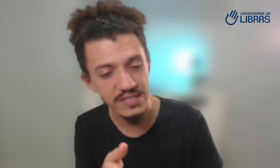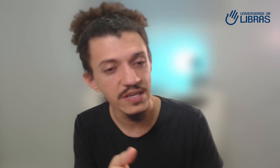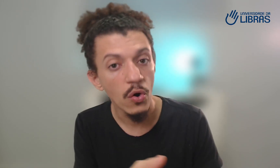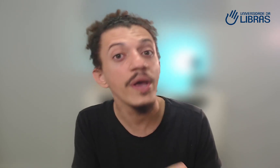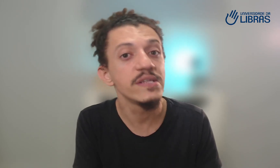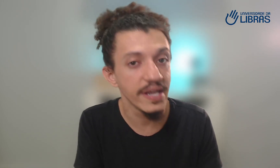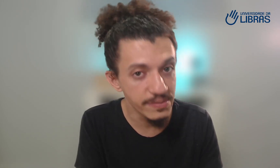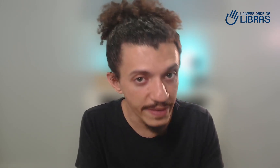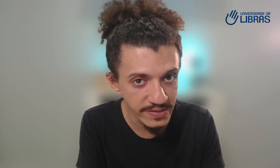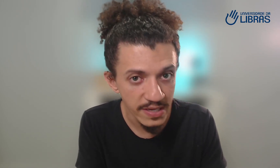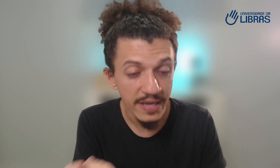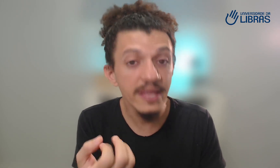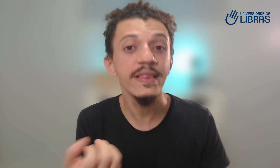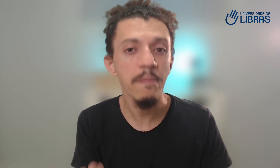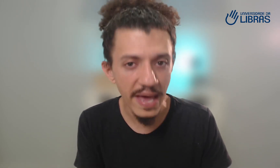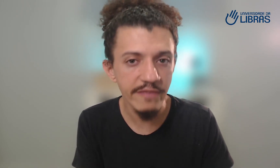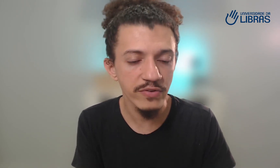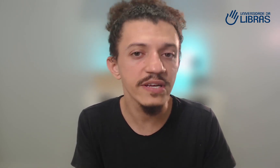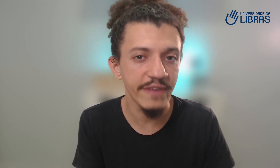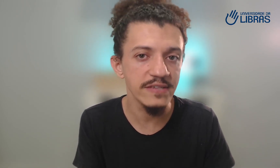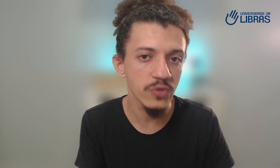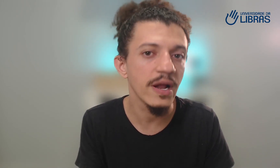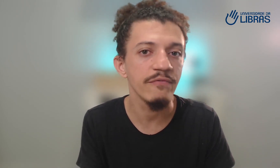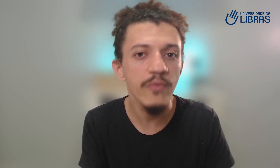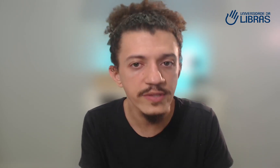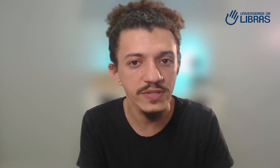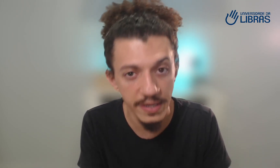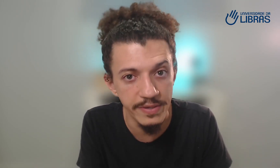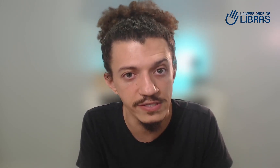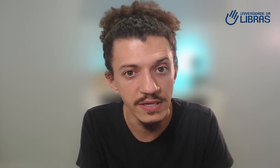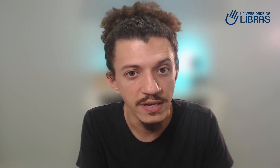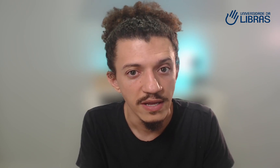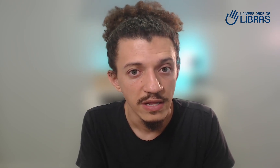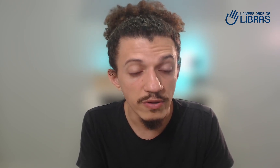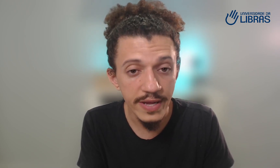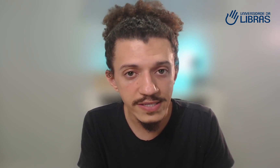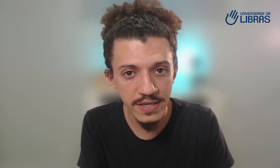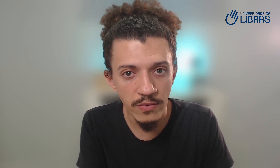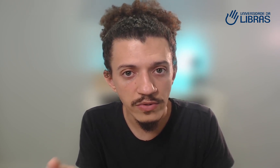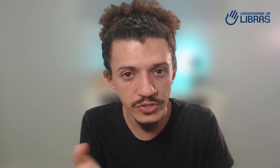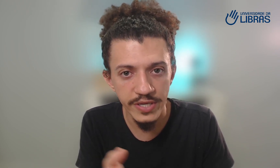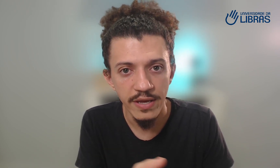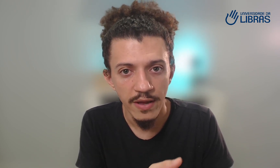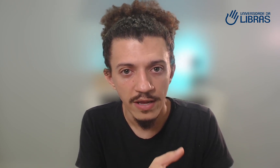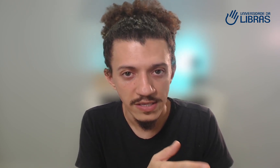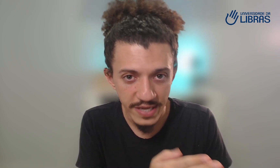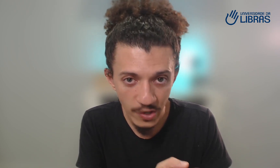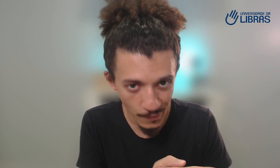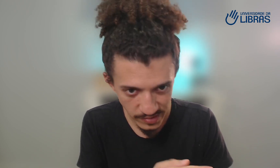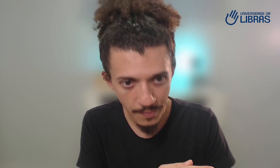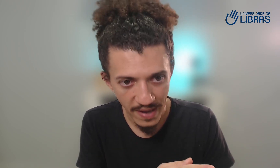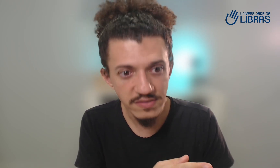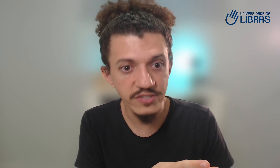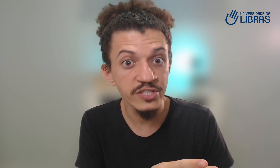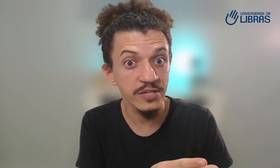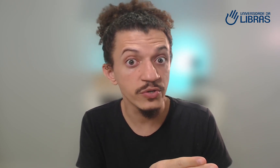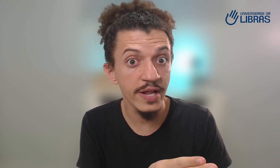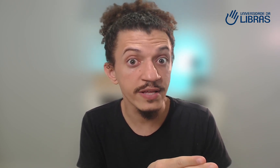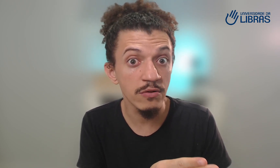ou em seis meses. E também, você vai se tornar fluente na Libras. Não é questão de seguir o passo a passo que a gente está te orientando